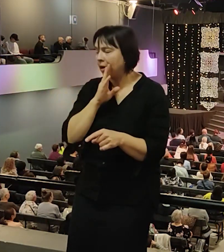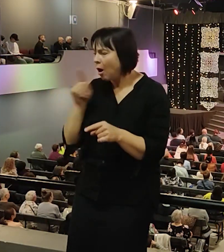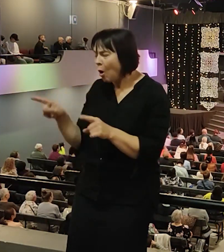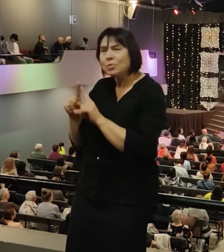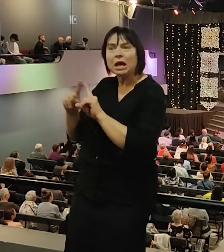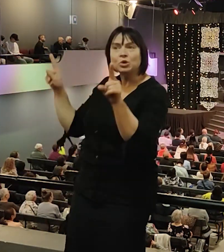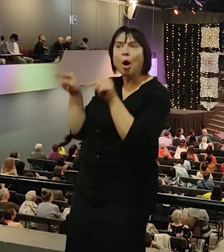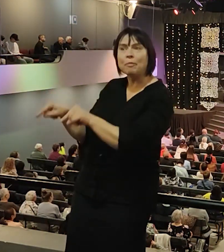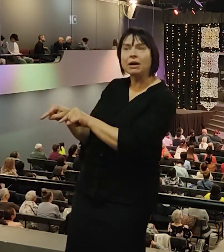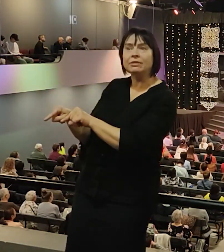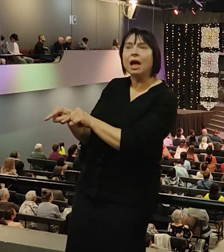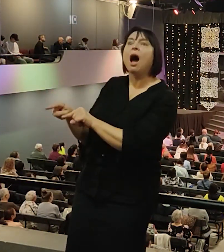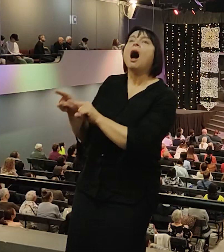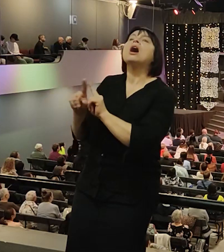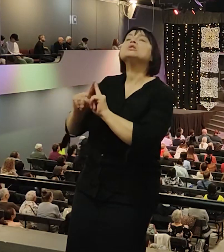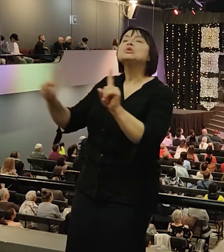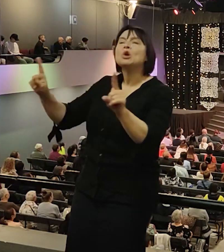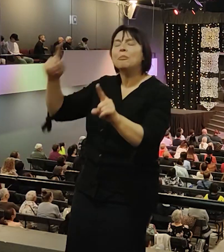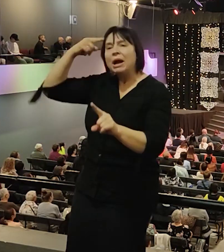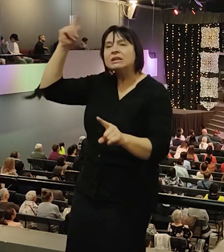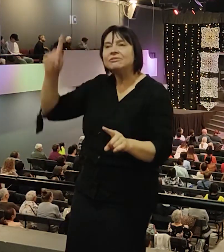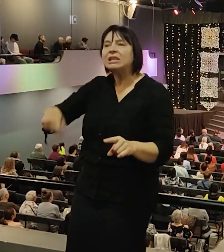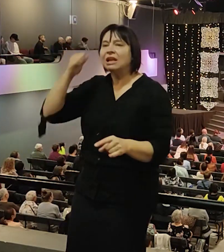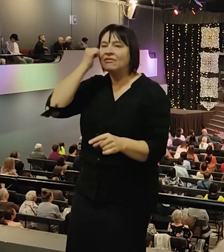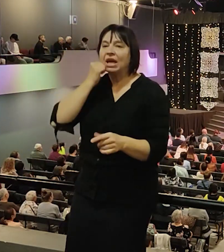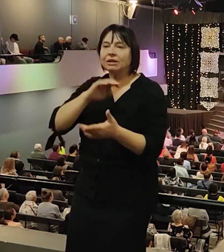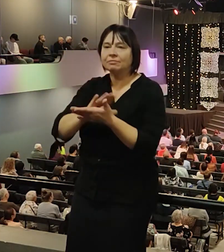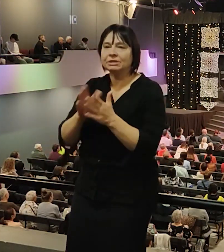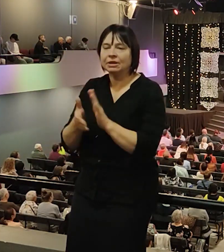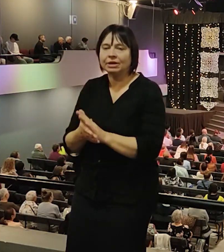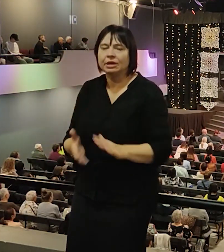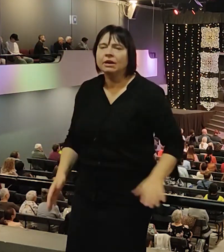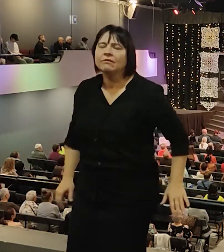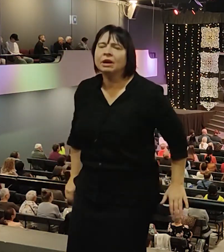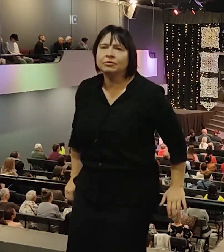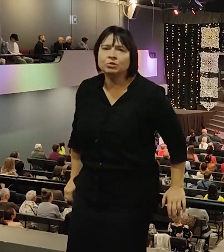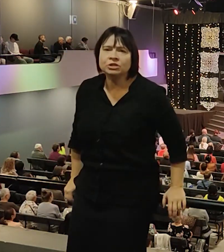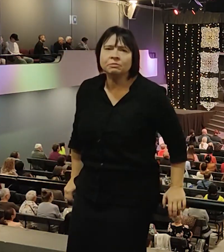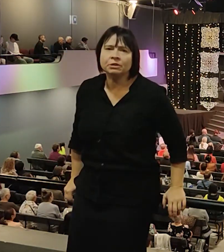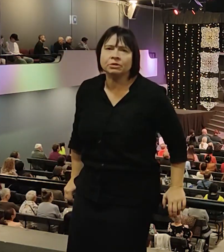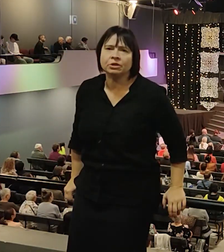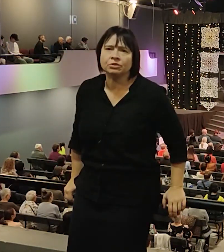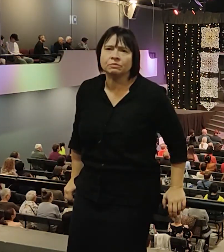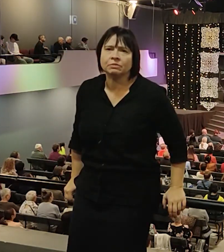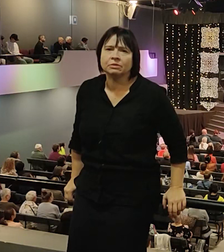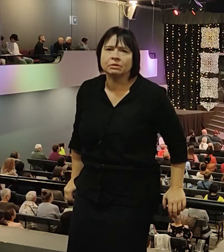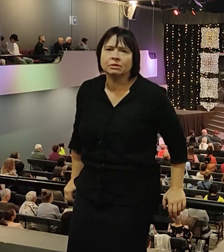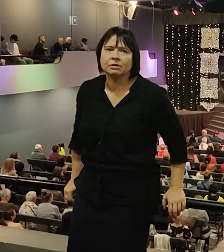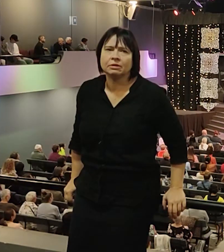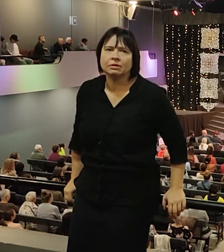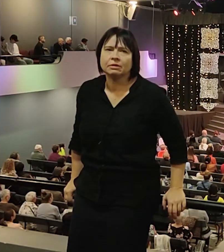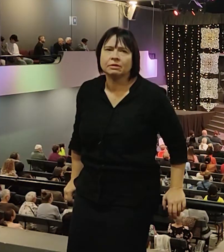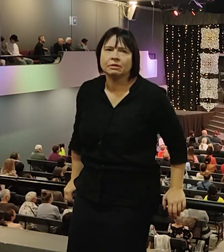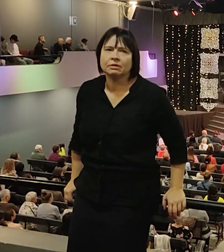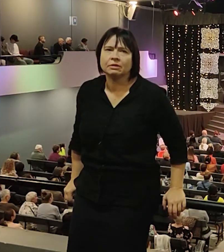известная фигура в Старом Завете. Если я буду ошибаться по-русски, покройте меня любовью, пожалуйста, своей. Я все по-немецки делал.